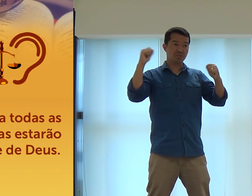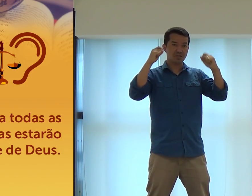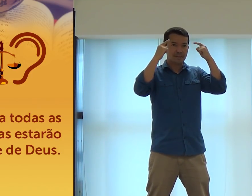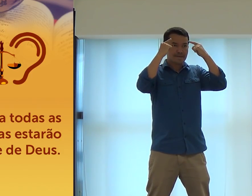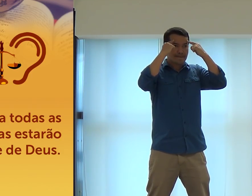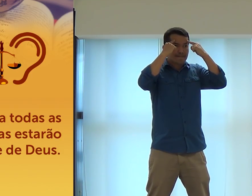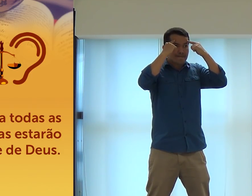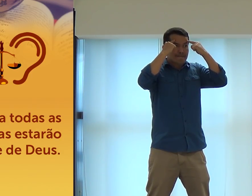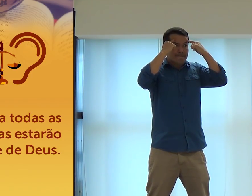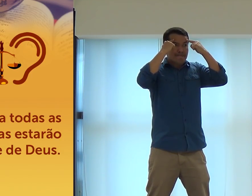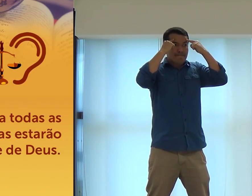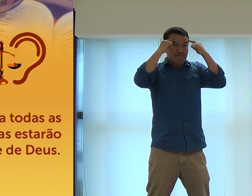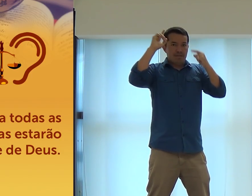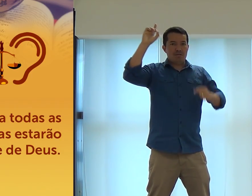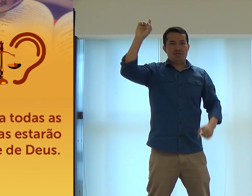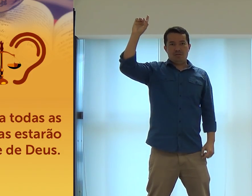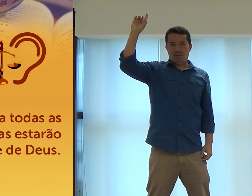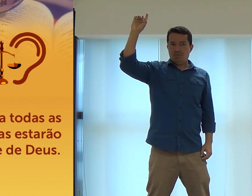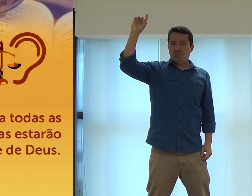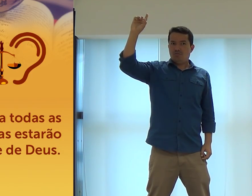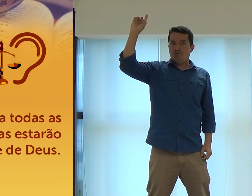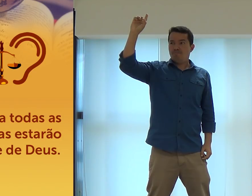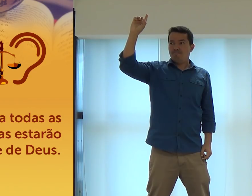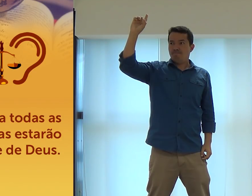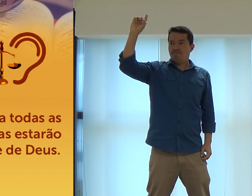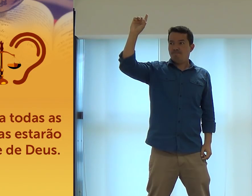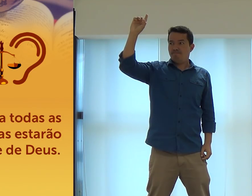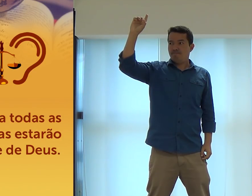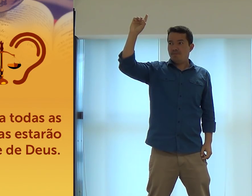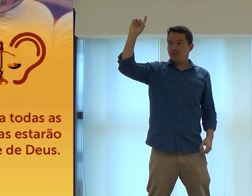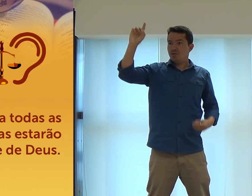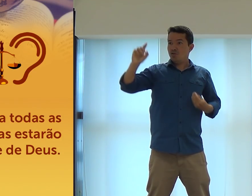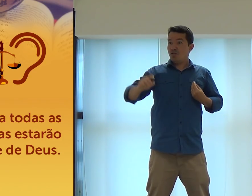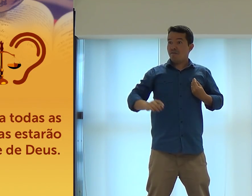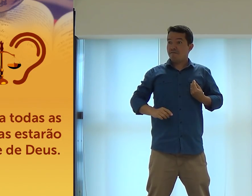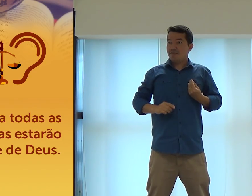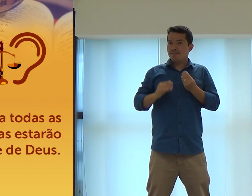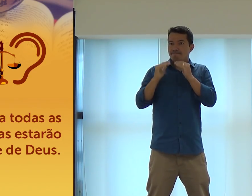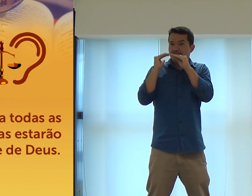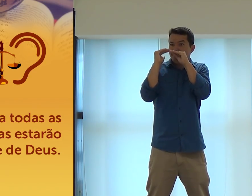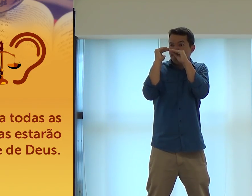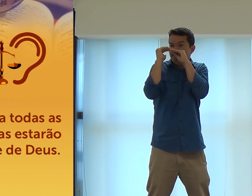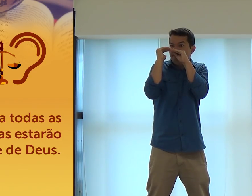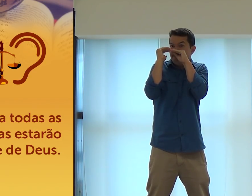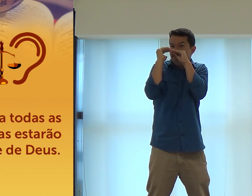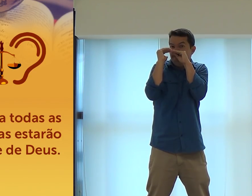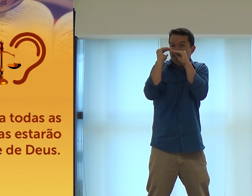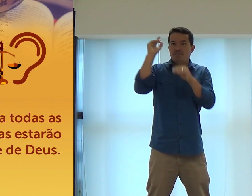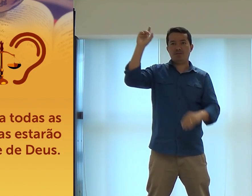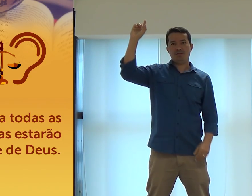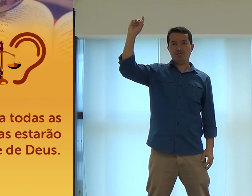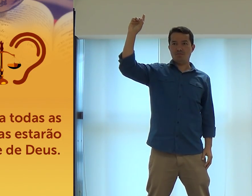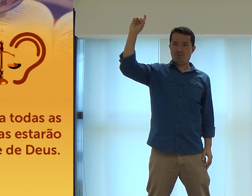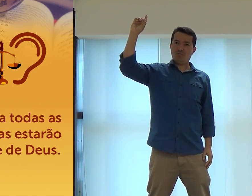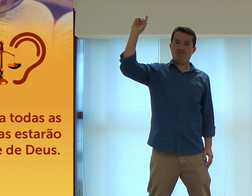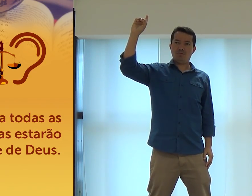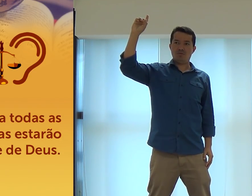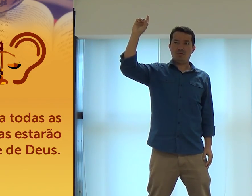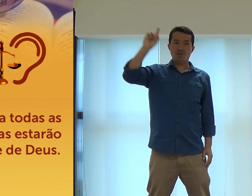Você precisa pensar nisso. Você precisa pensar em Deus. A sua vida, ela precisa estar de acordo com